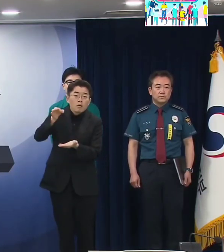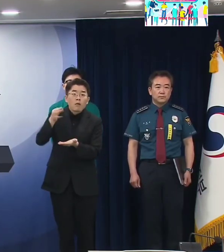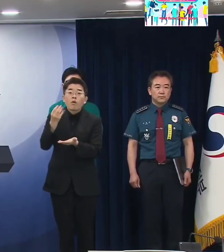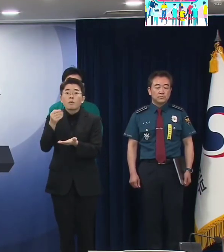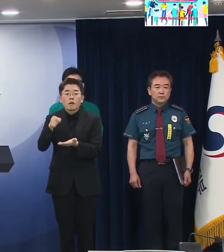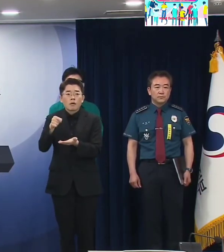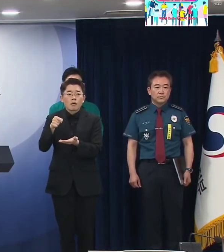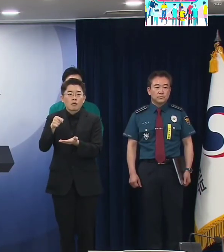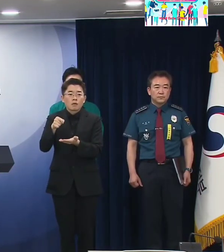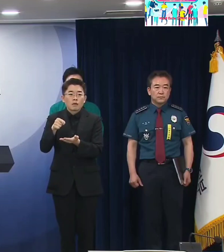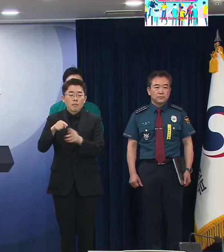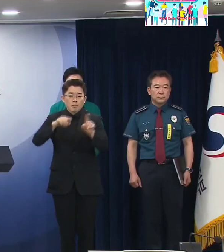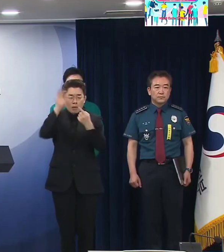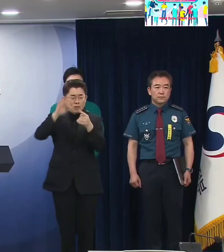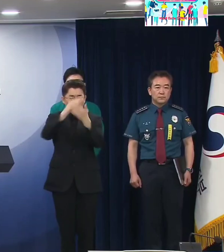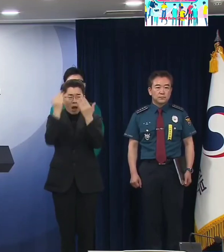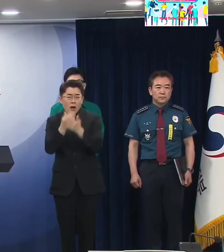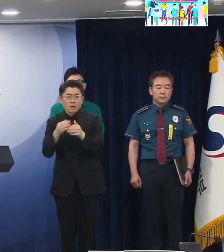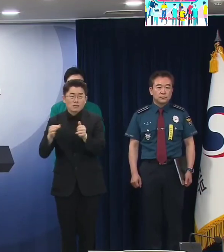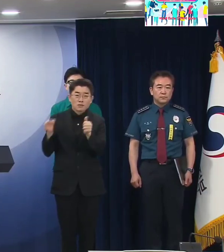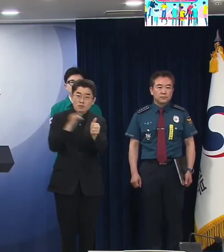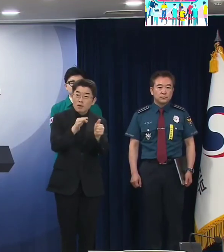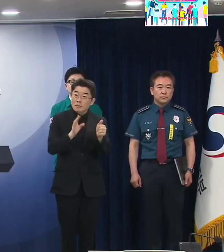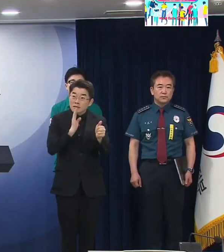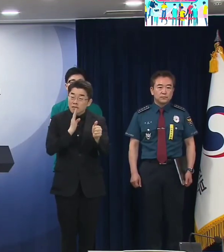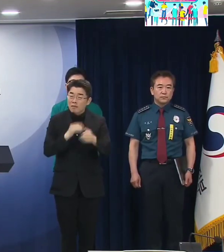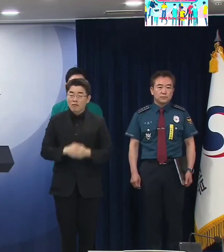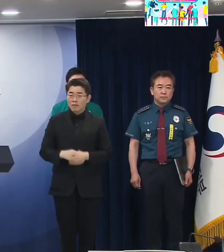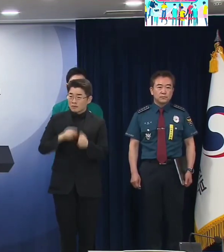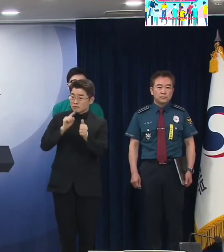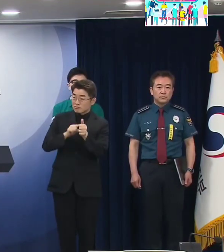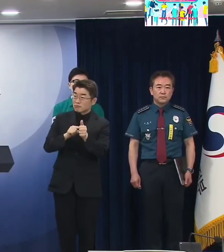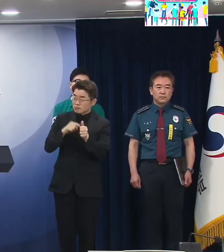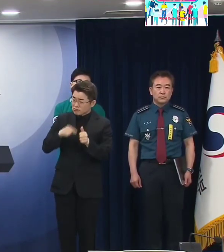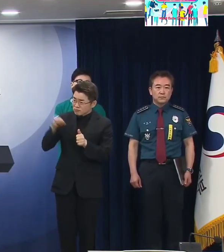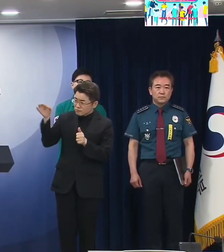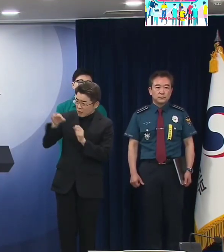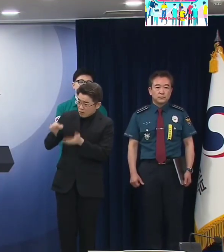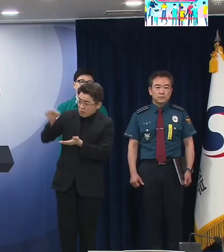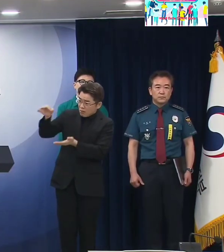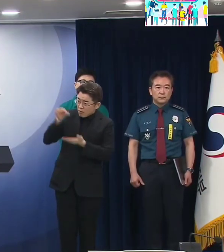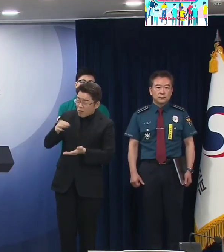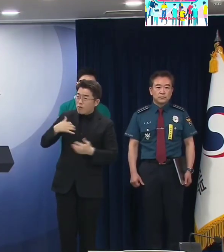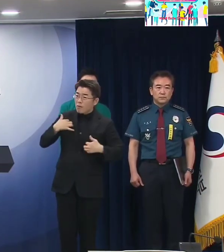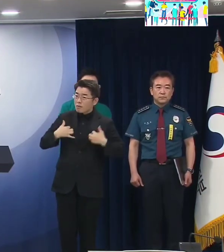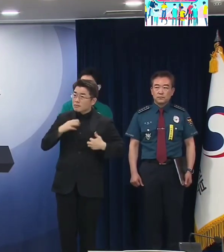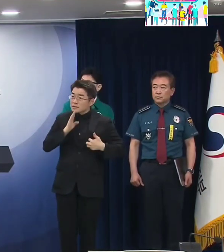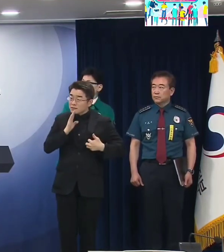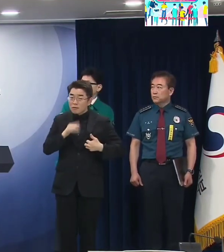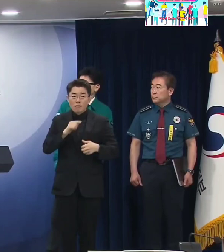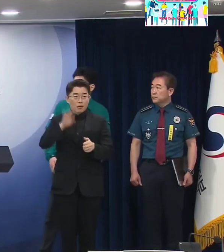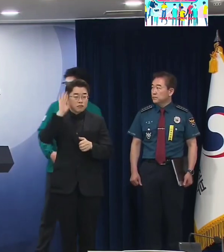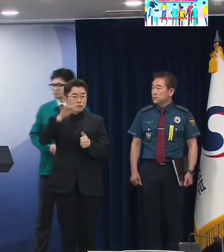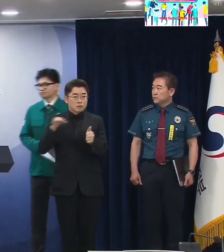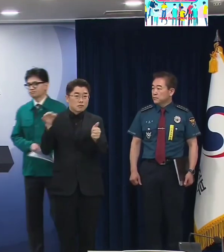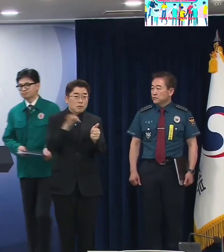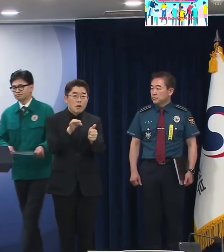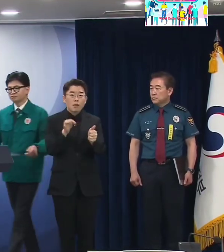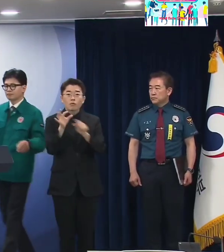전액인지 사실 피해자들은 많으면 많을수록 좋잖아요 그래서 얼마만큼 될 것인지에 대한 계획 이런 거 있으면 좀 말씀해 주십시오